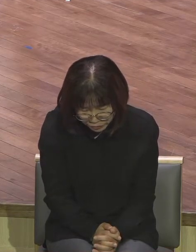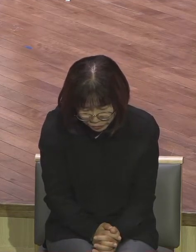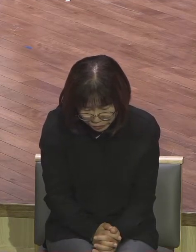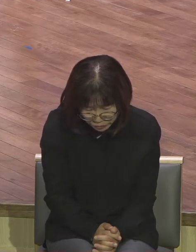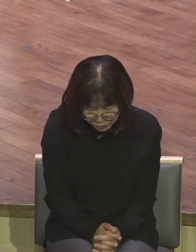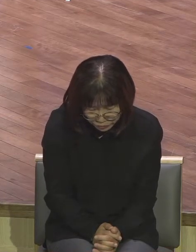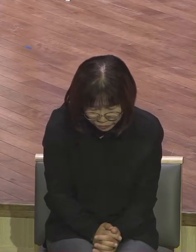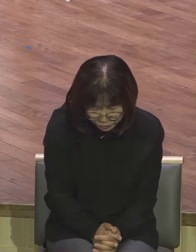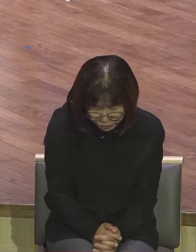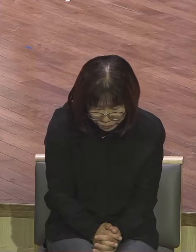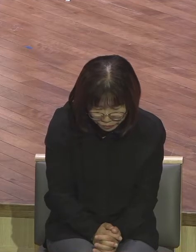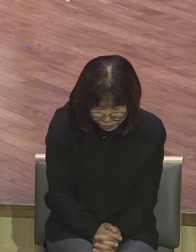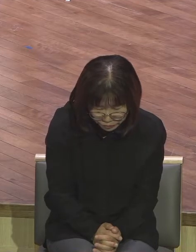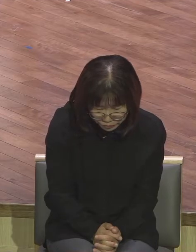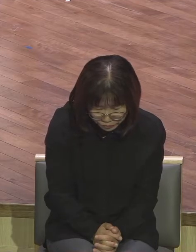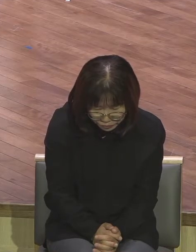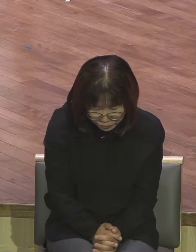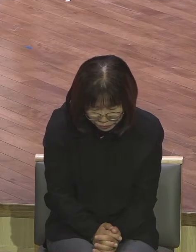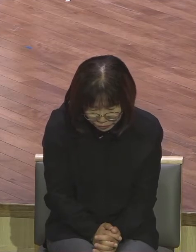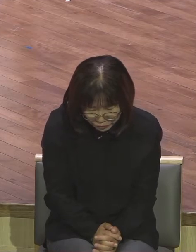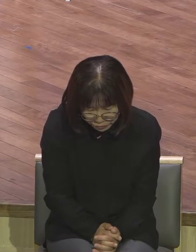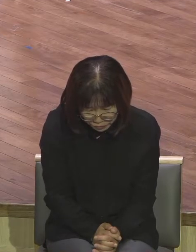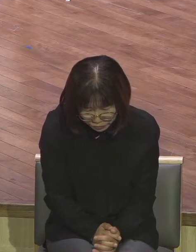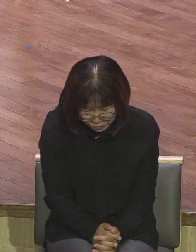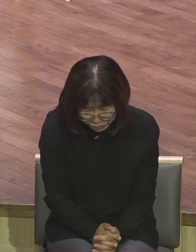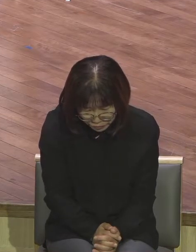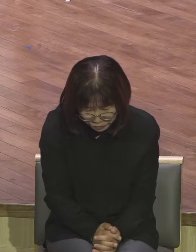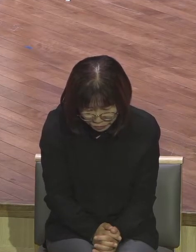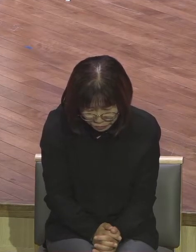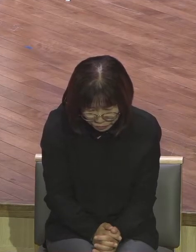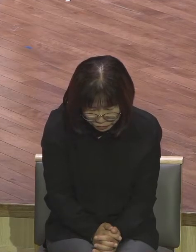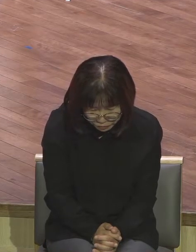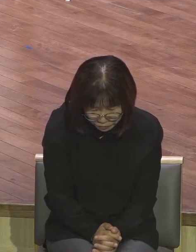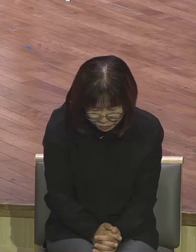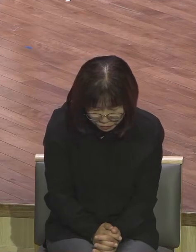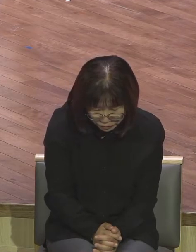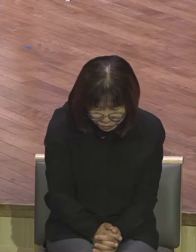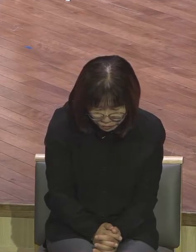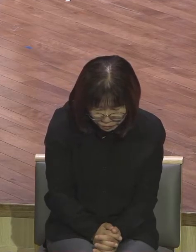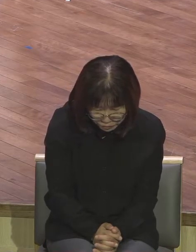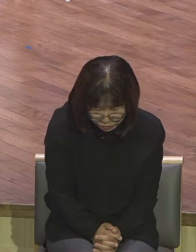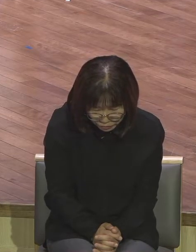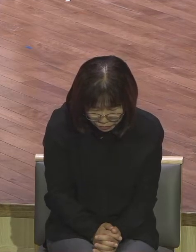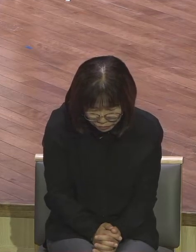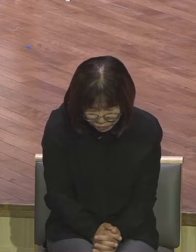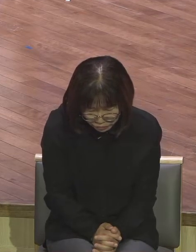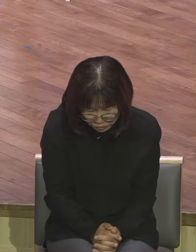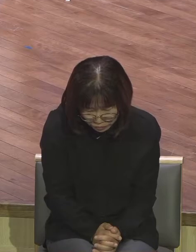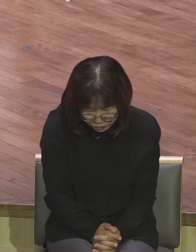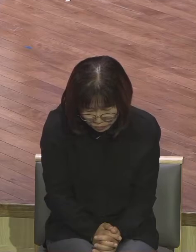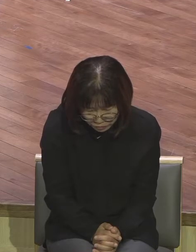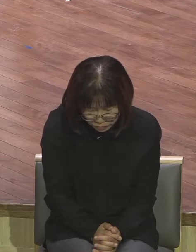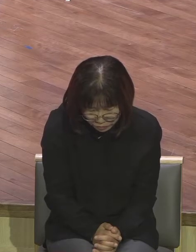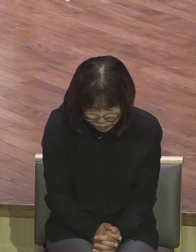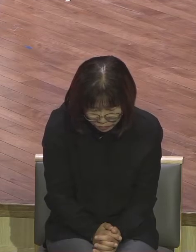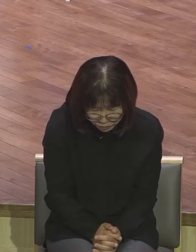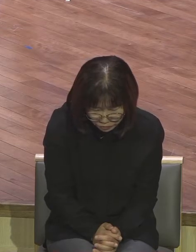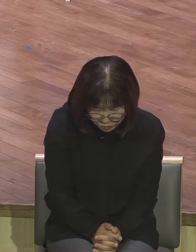하나님의 신원을 마치며 그리하여 성도를 위해 선도를 위해 장들아의 공감합니다 그래서 2022년의 삶으로